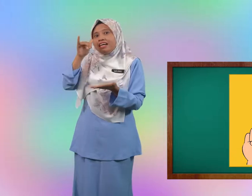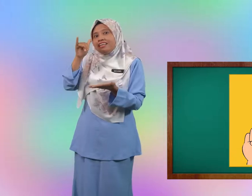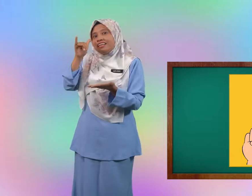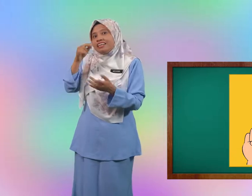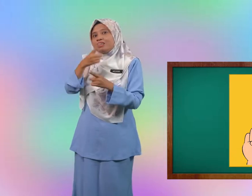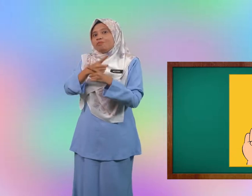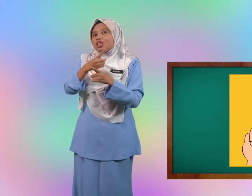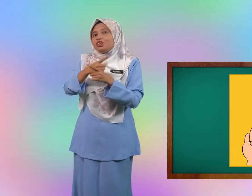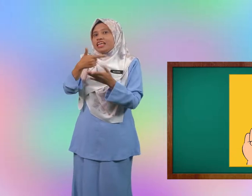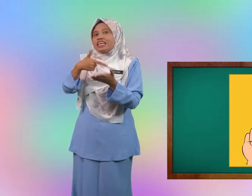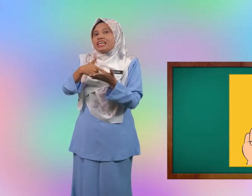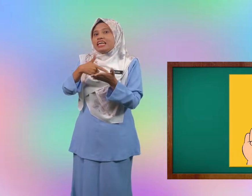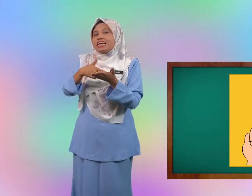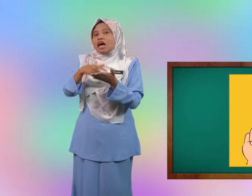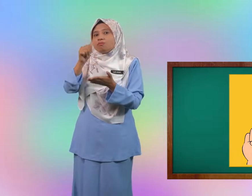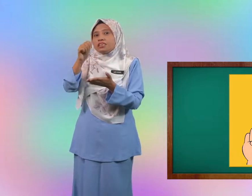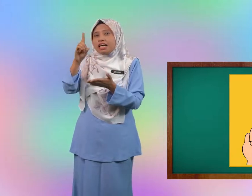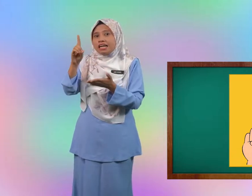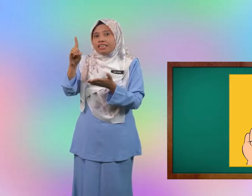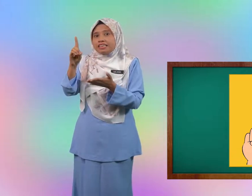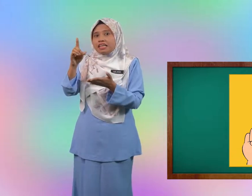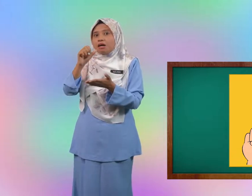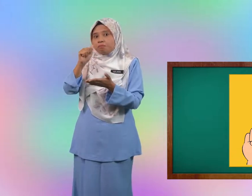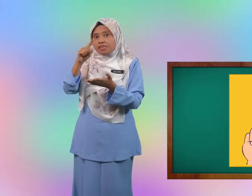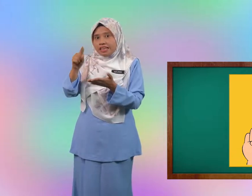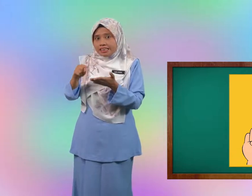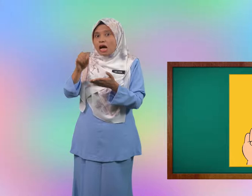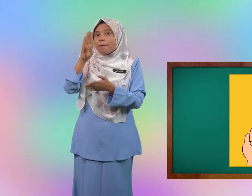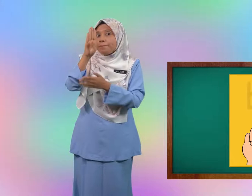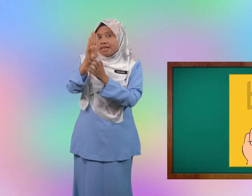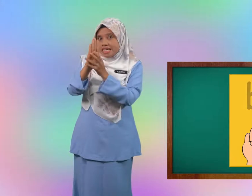Ya betul lagi abjad abjad B